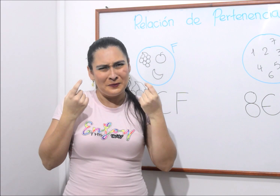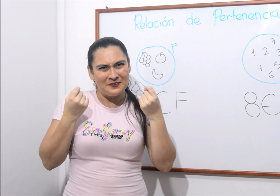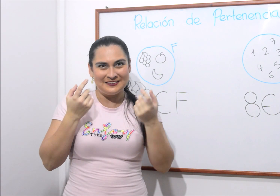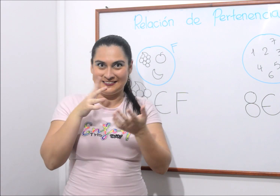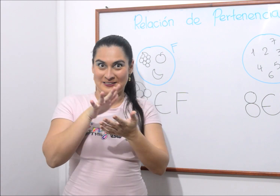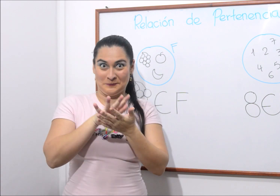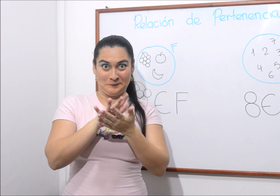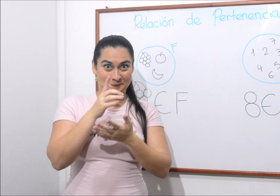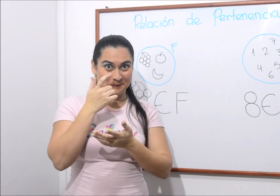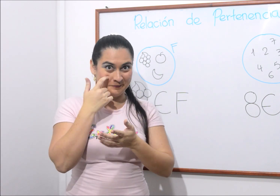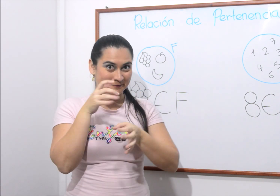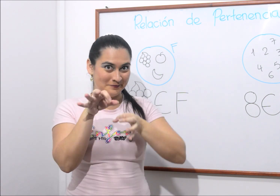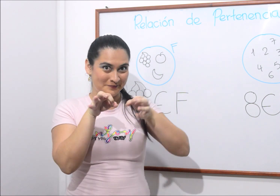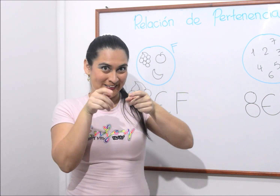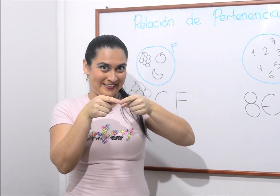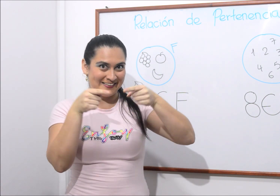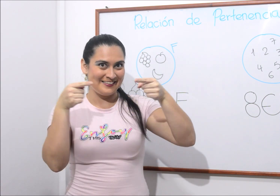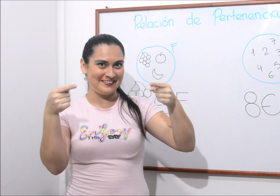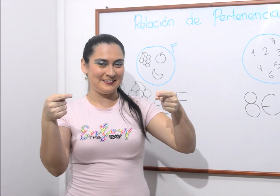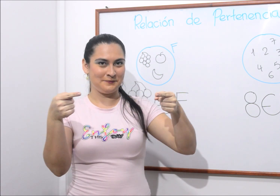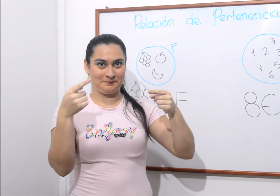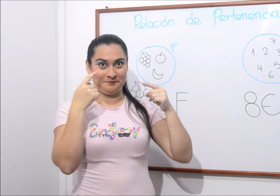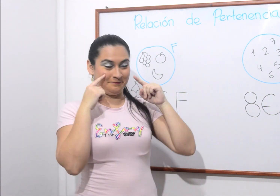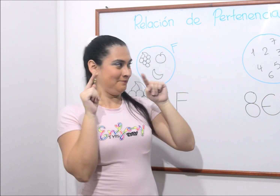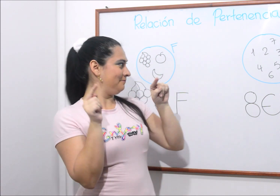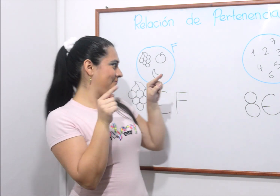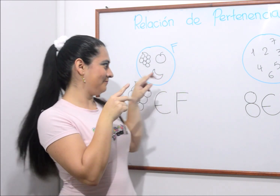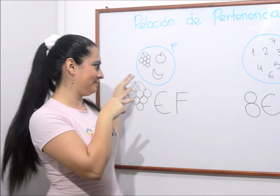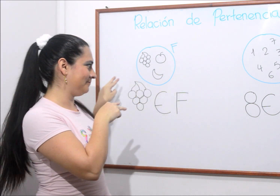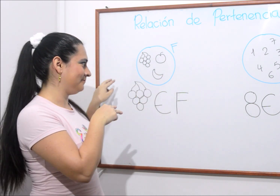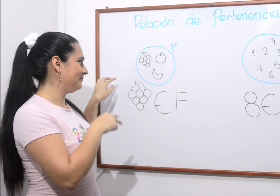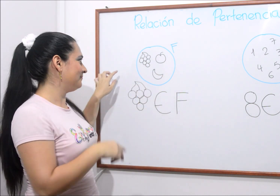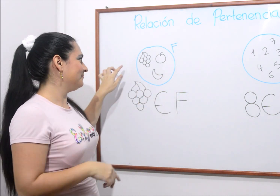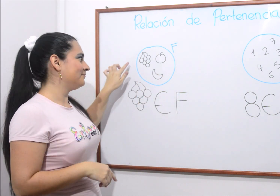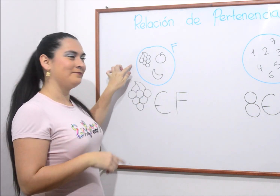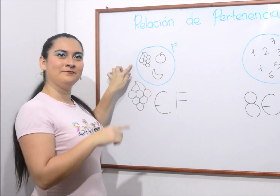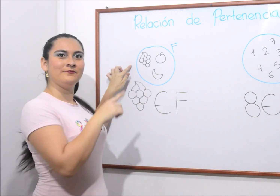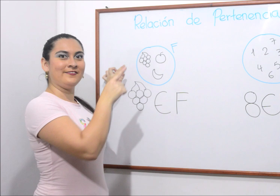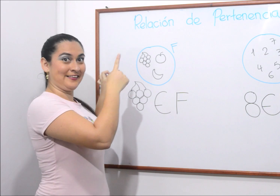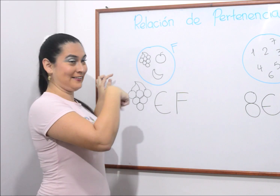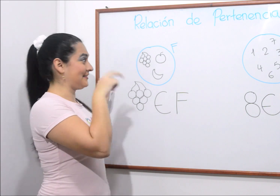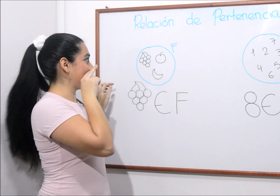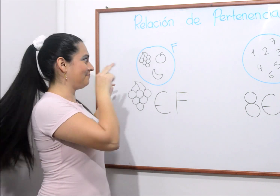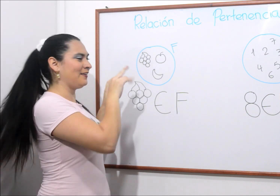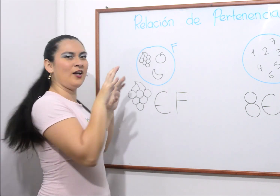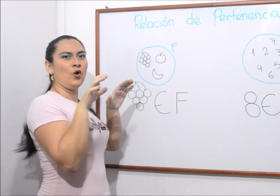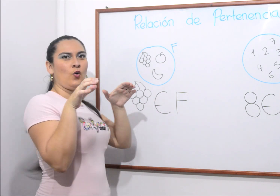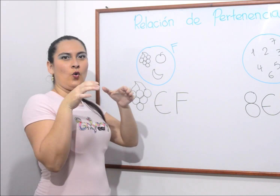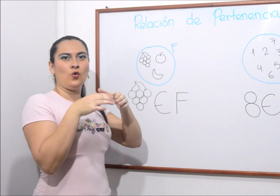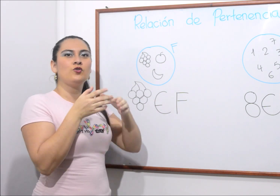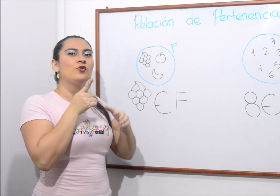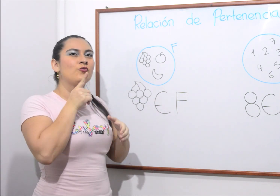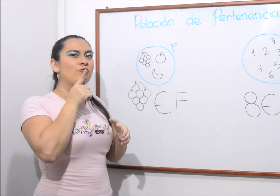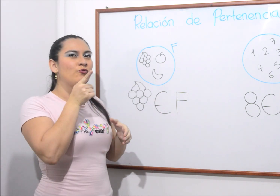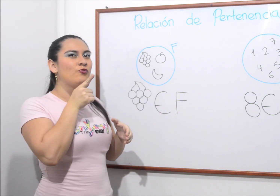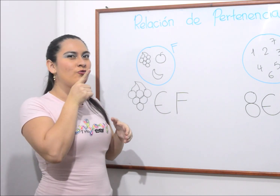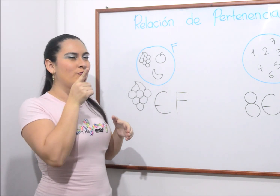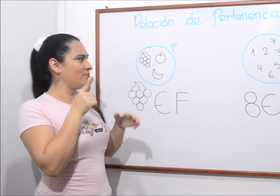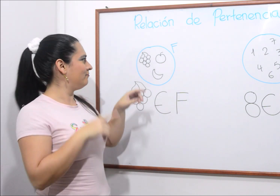Tranquilo, veamos unos ejemplos para que lo comprendas mejor. Aquí puedes observar el conjunto de las